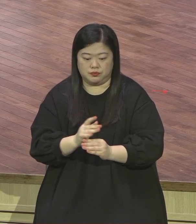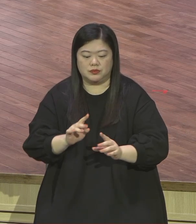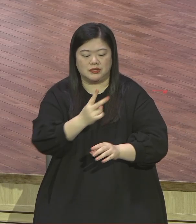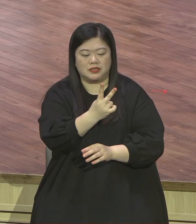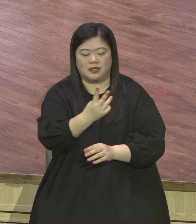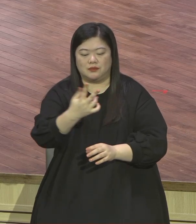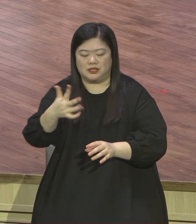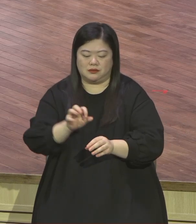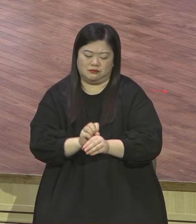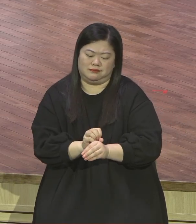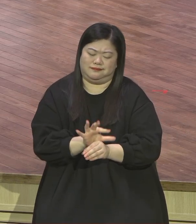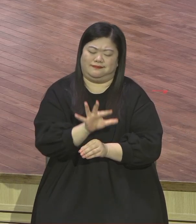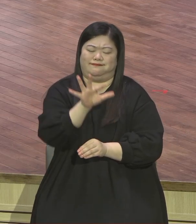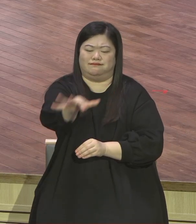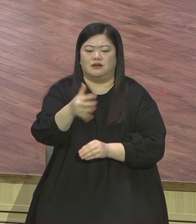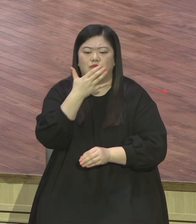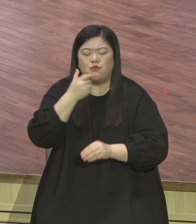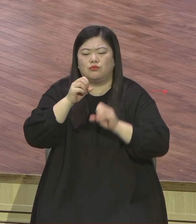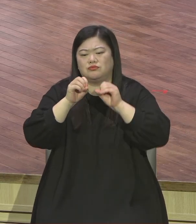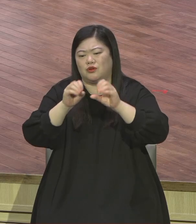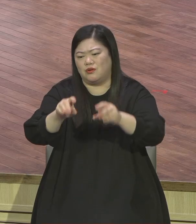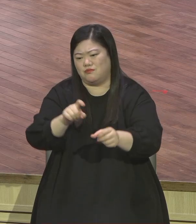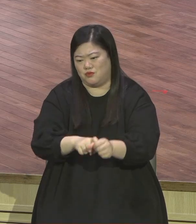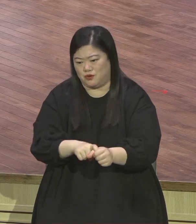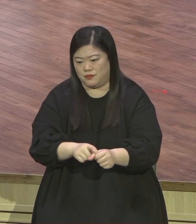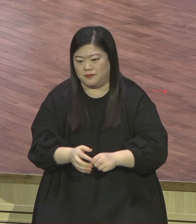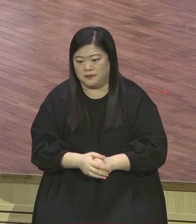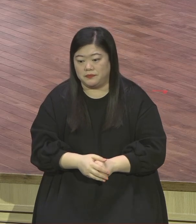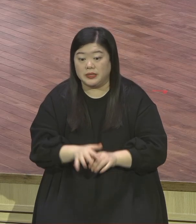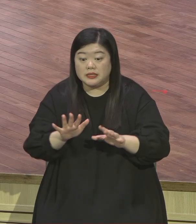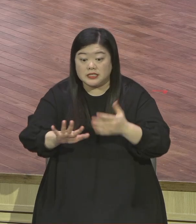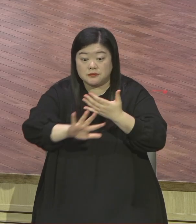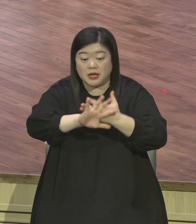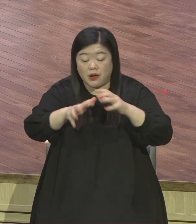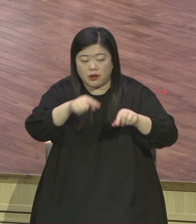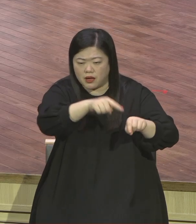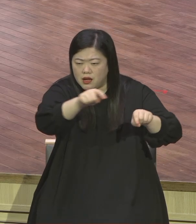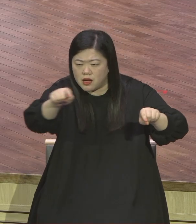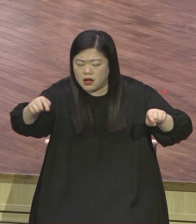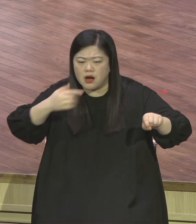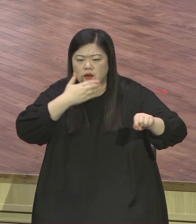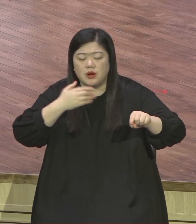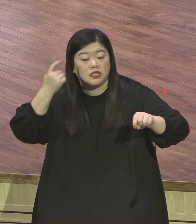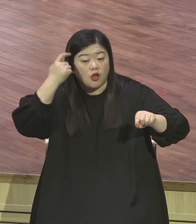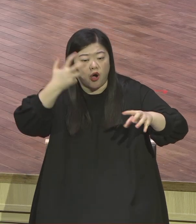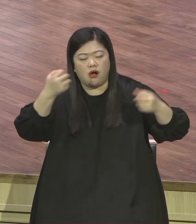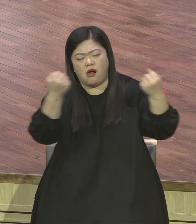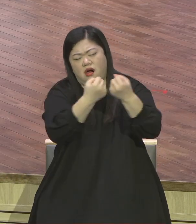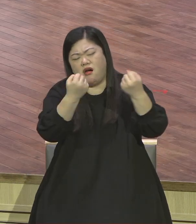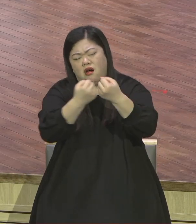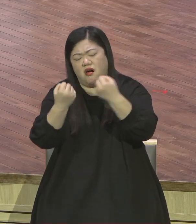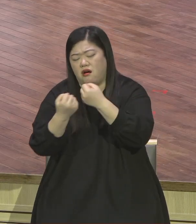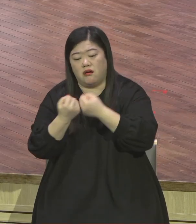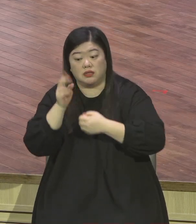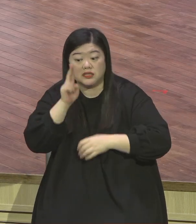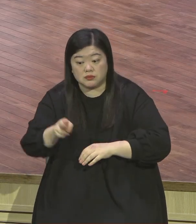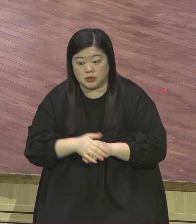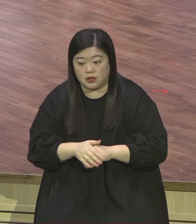지금 성교지에 지금 막 전투가 벌어지고 있어요 영적으로 온라인들은 막 보내면서 오늘도 막 자료가 막 와